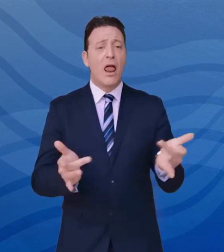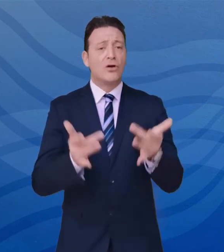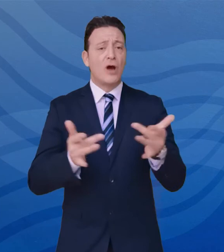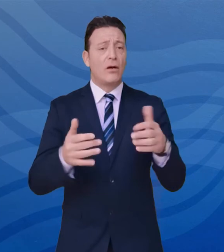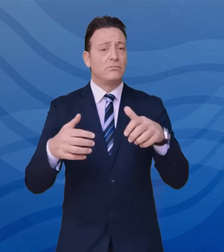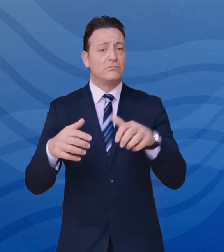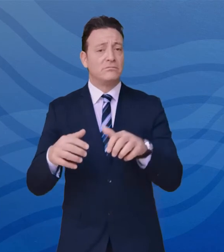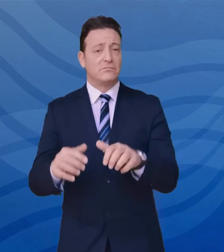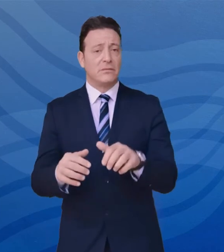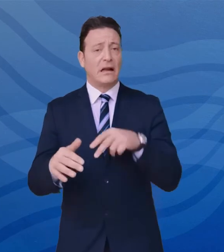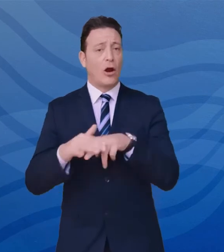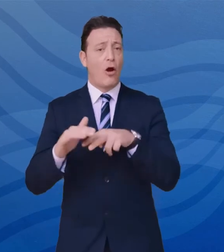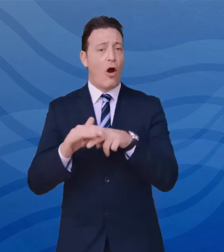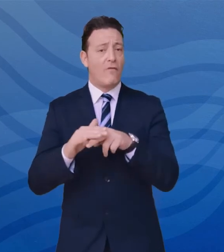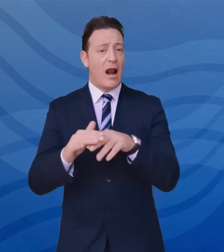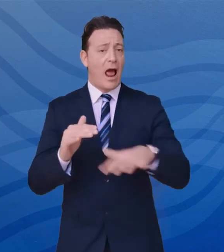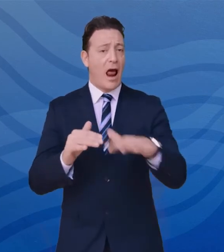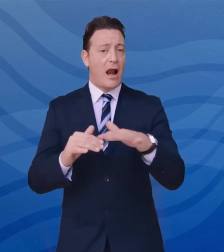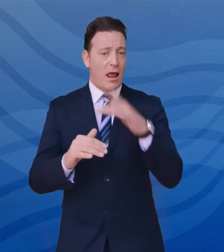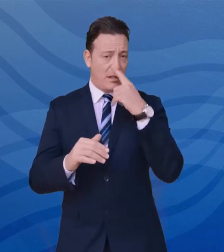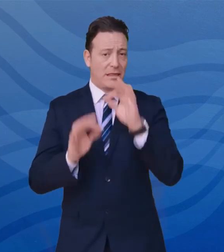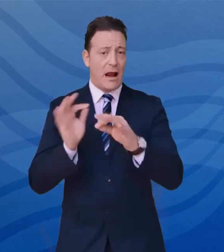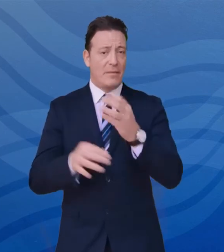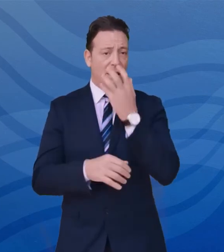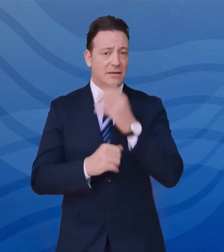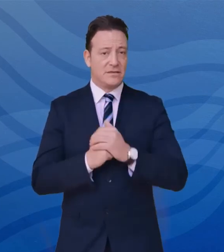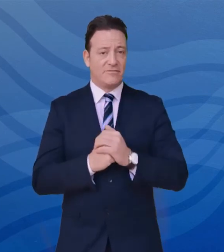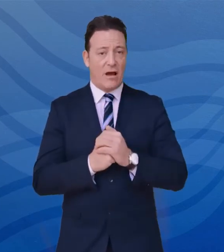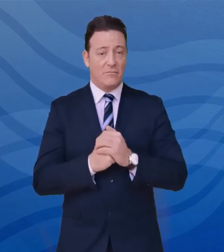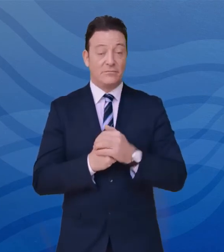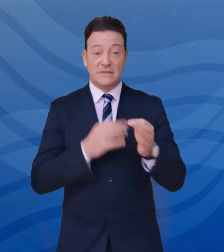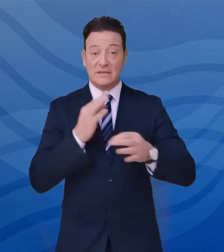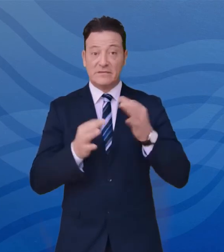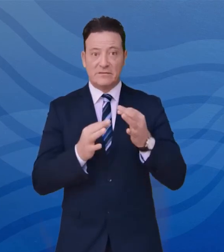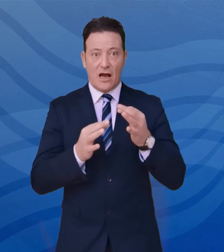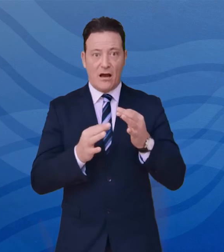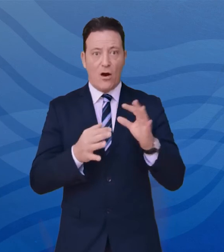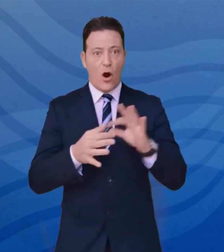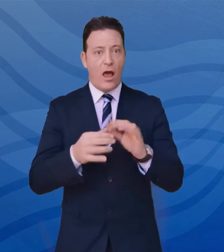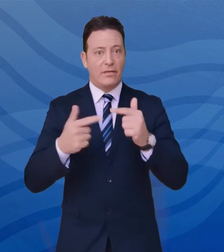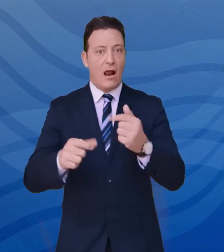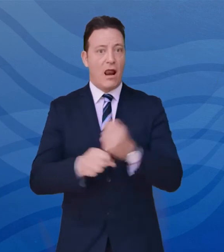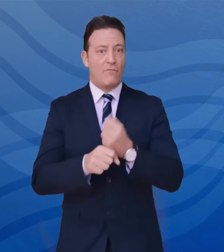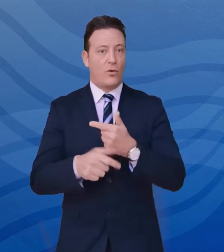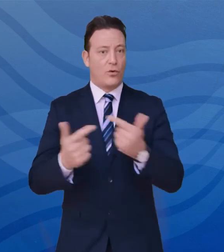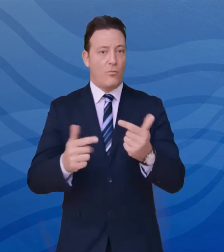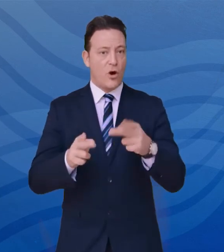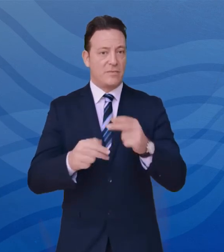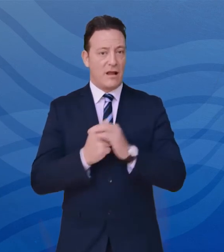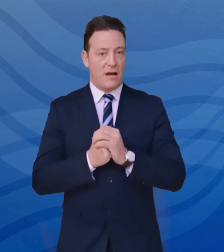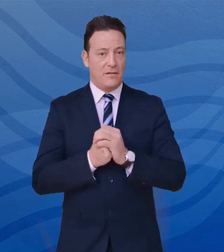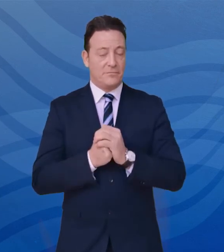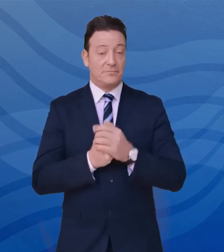ospedalizzazioni in area medica e in terapia intensiva e quindi un forte impatto sui servizi ospedalieri. Perciò